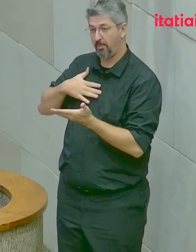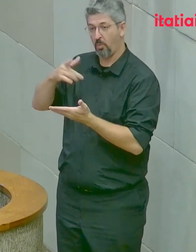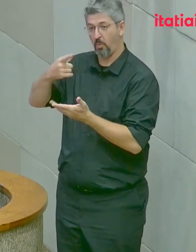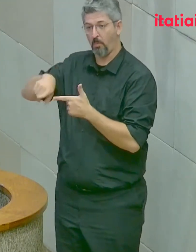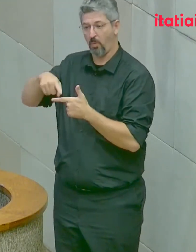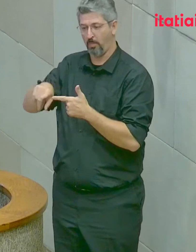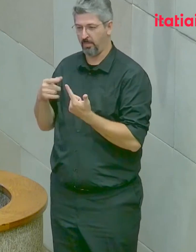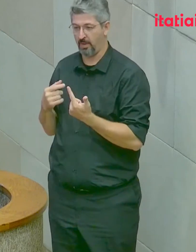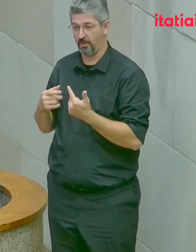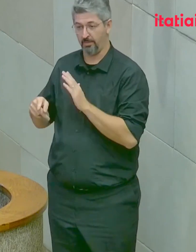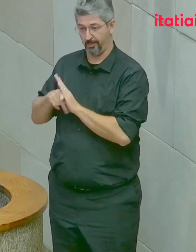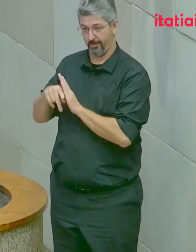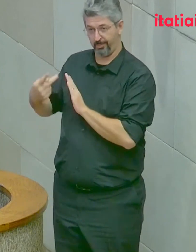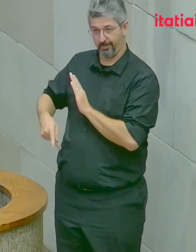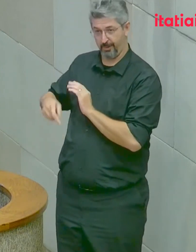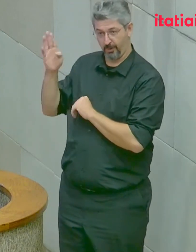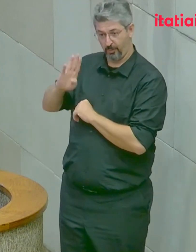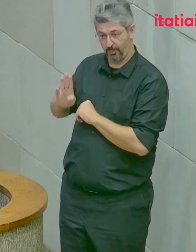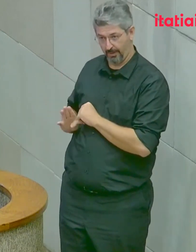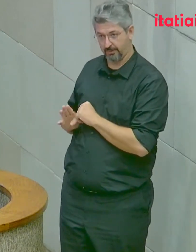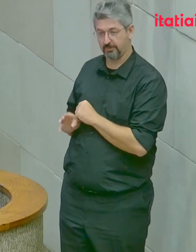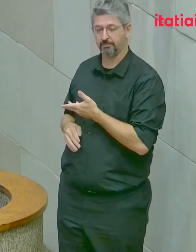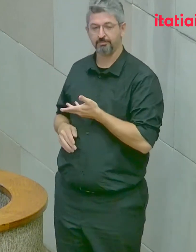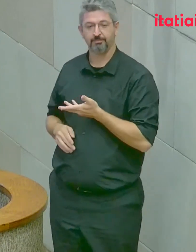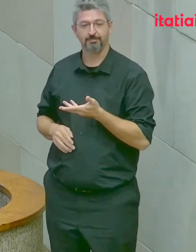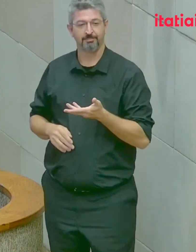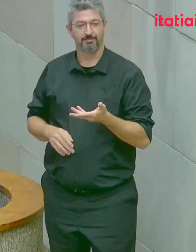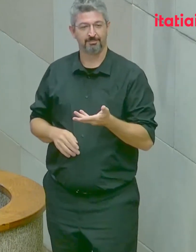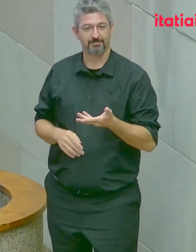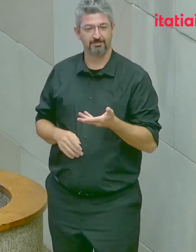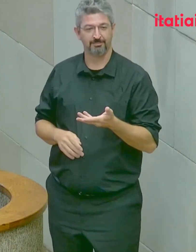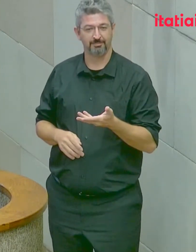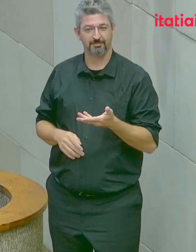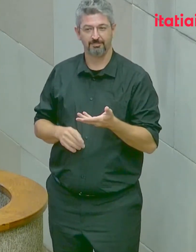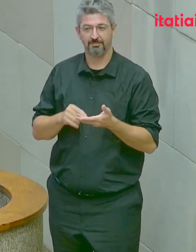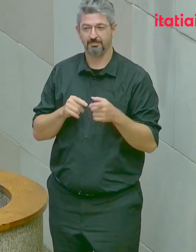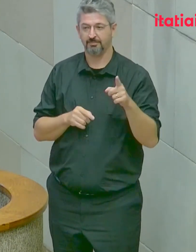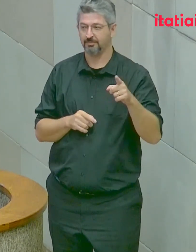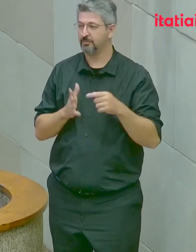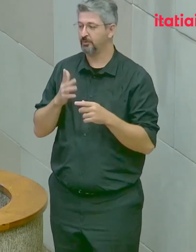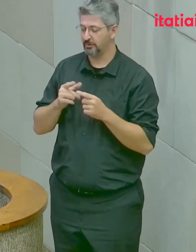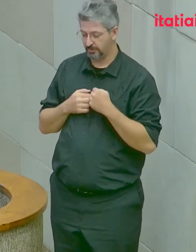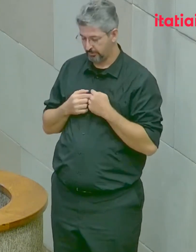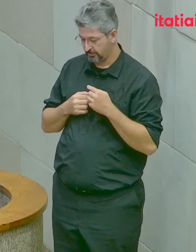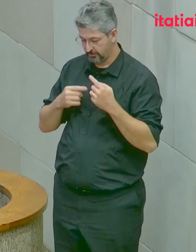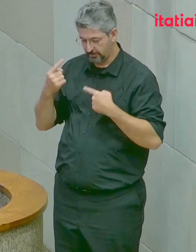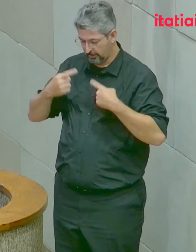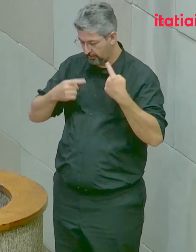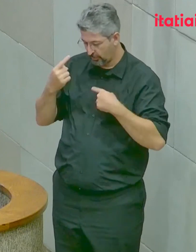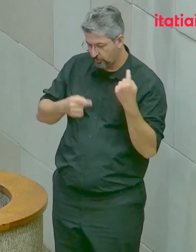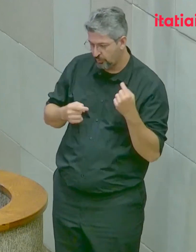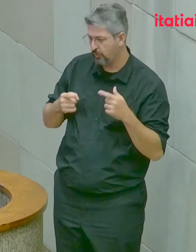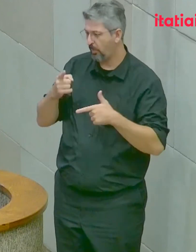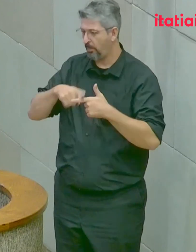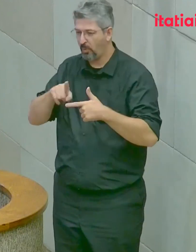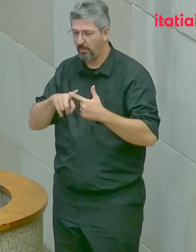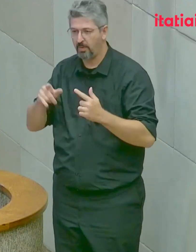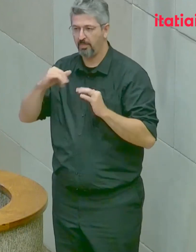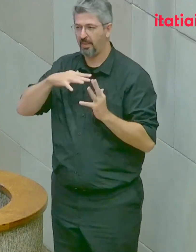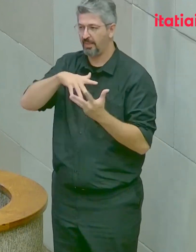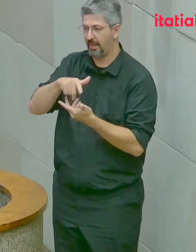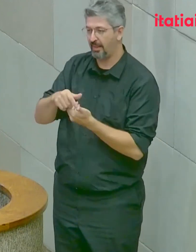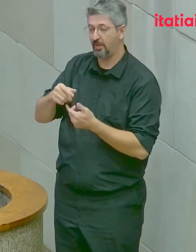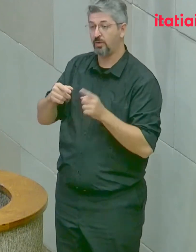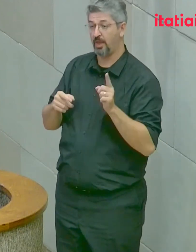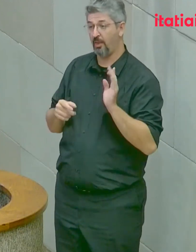domésticos e quando eu vejo o presidente Lula estar dissertando sobre algum conflito ou algum encontro internacional que